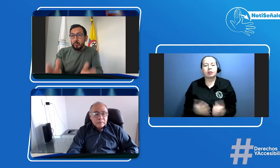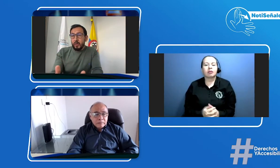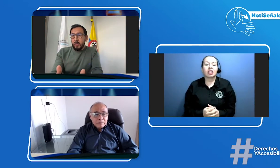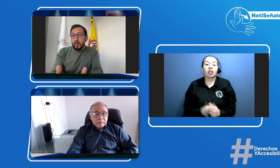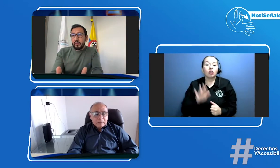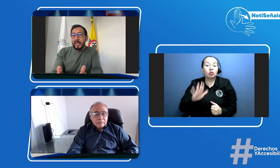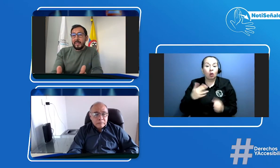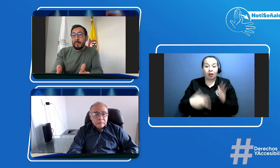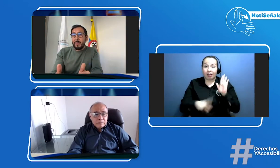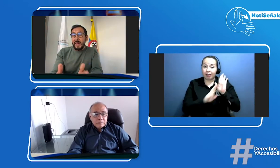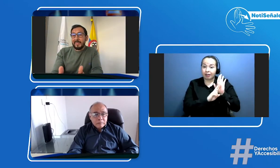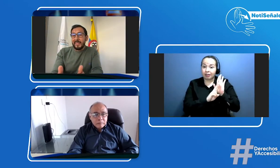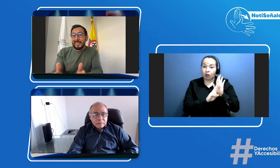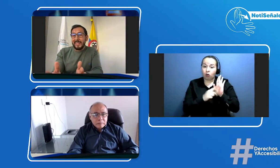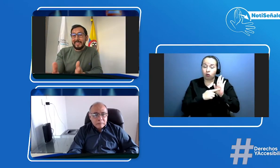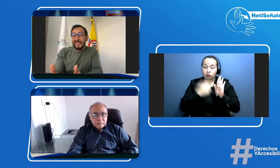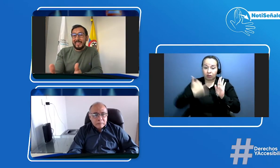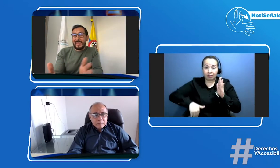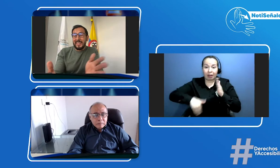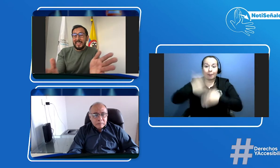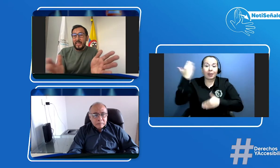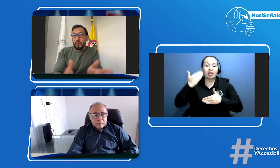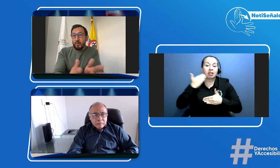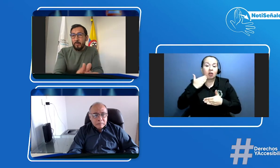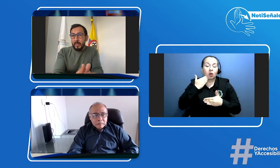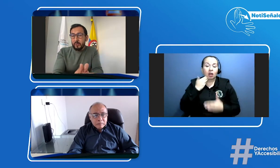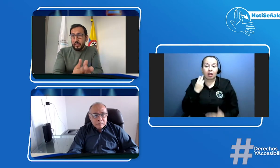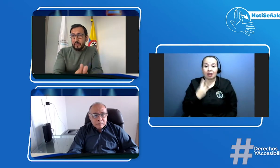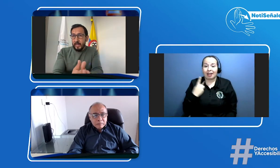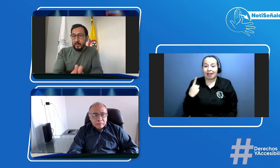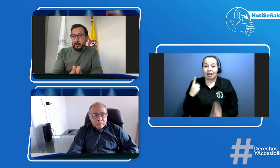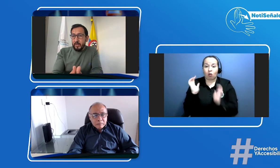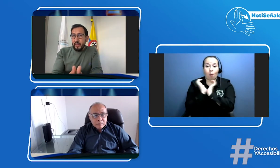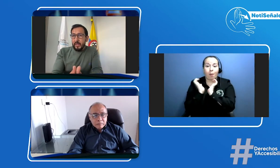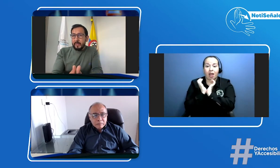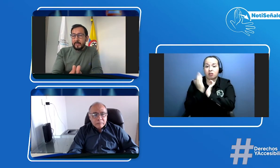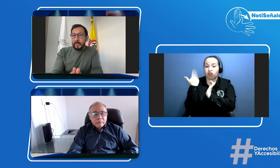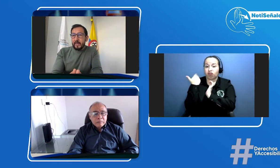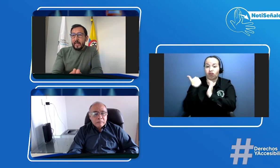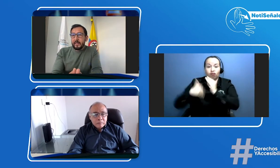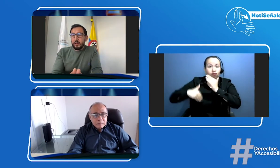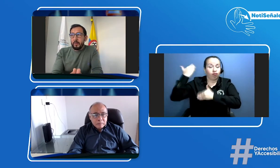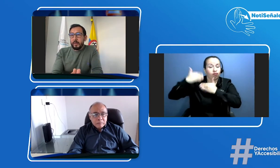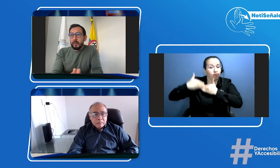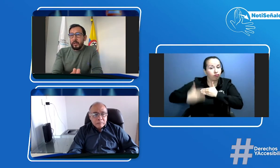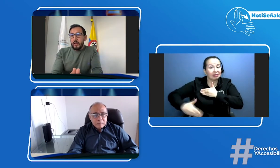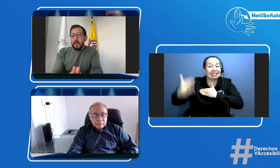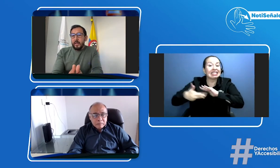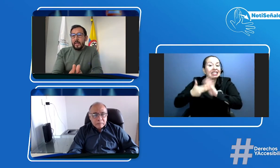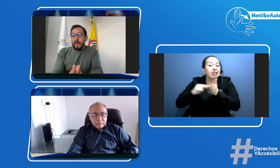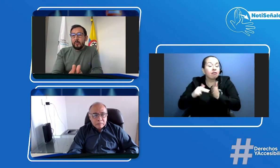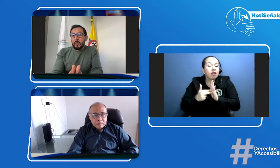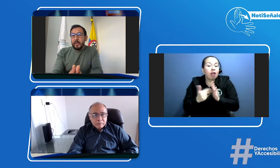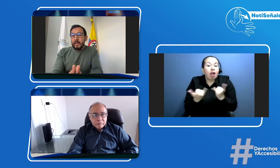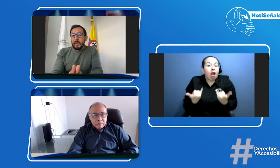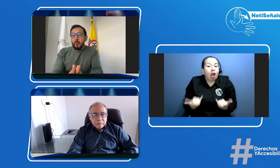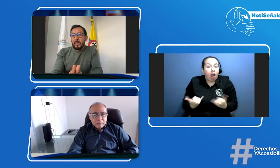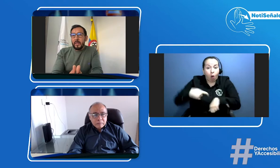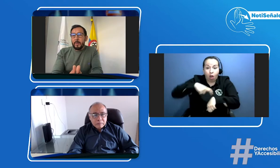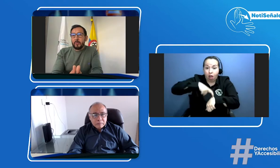recordemos que entra en vigencia desde el 31 de mayo de este año es decir en este momento cualquier persona